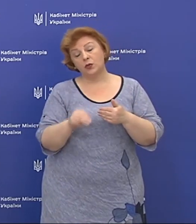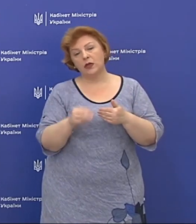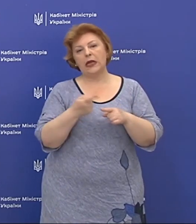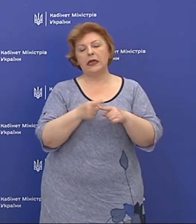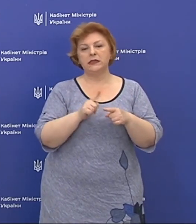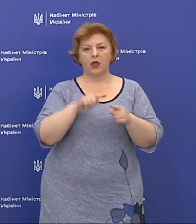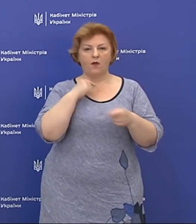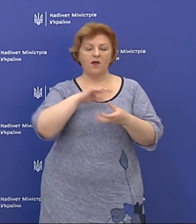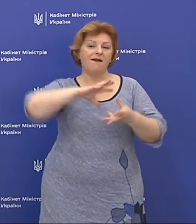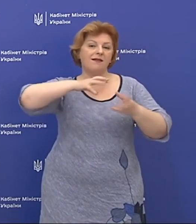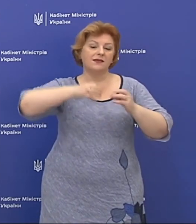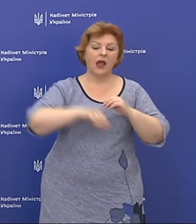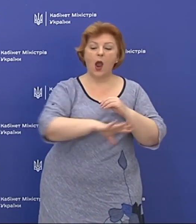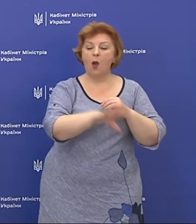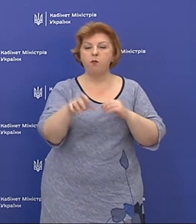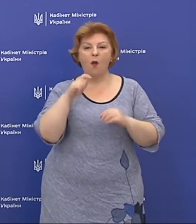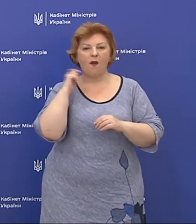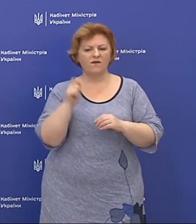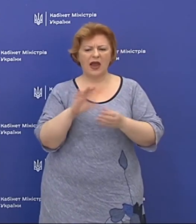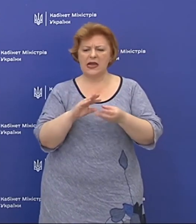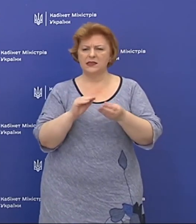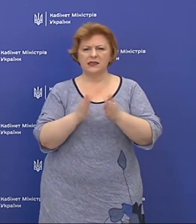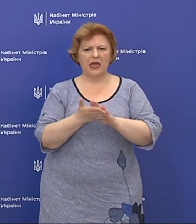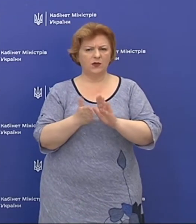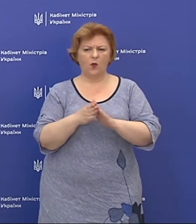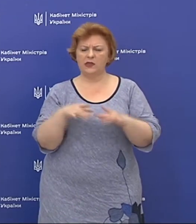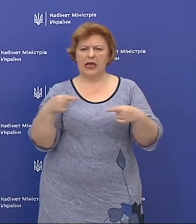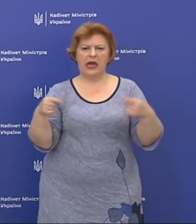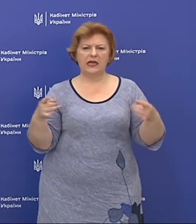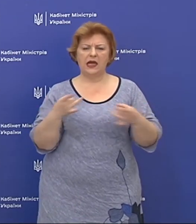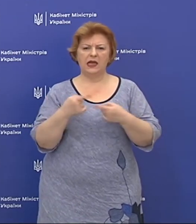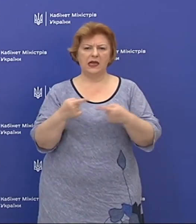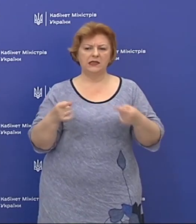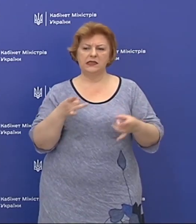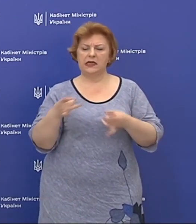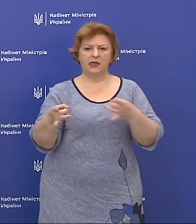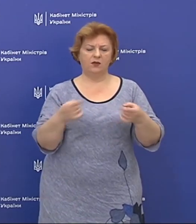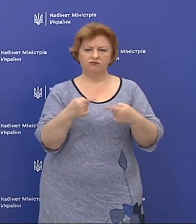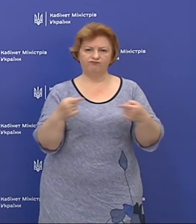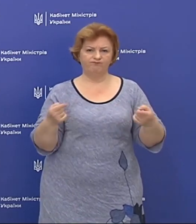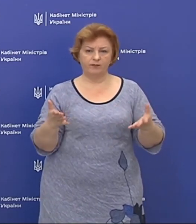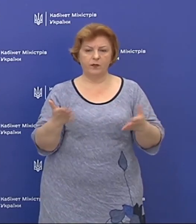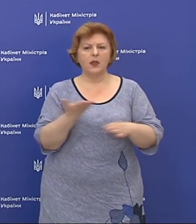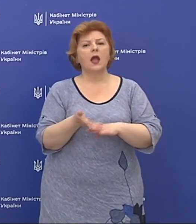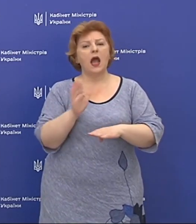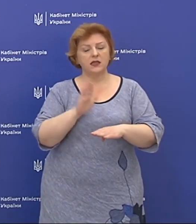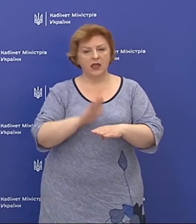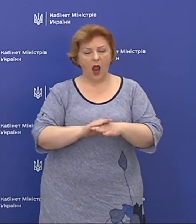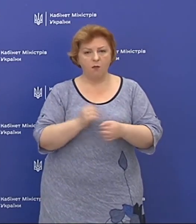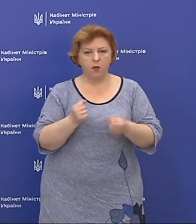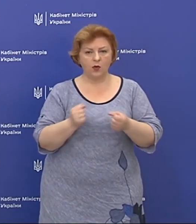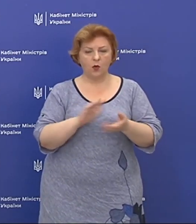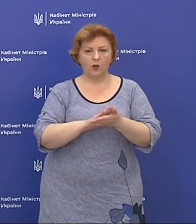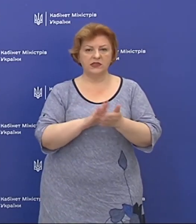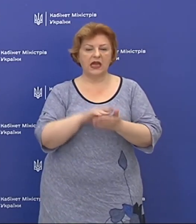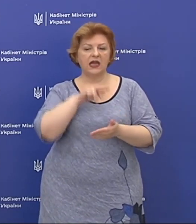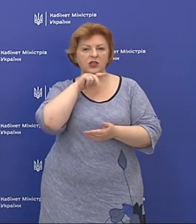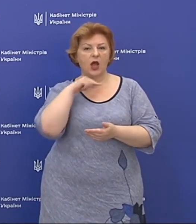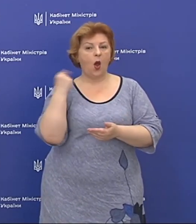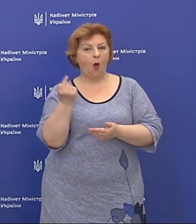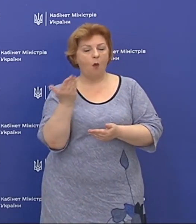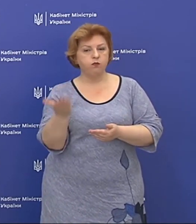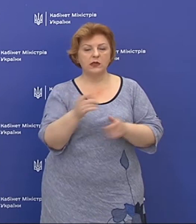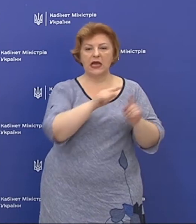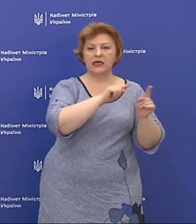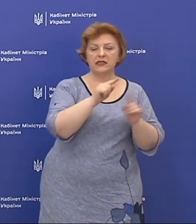говоримо загалом по країні. Ситуація різна в різних регіонах, більш напружена ситуація Чернівецька область і